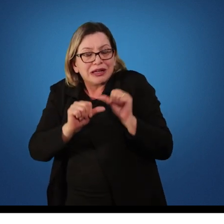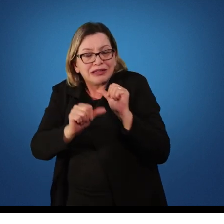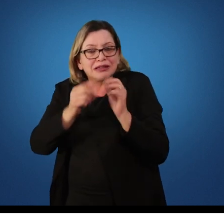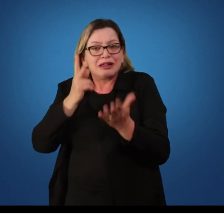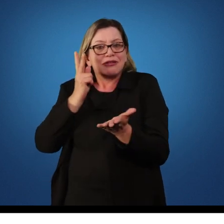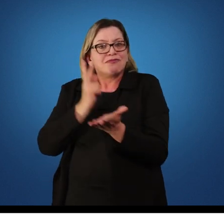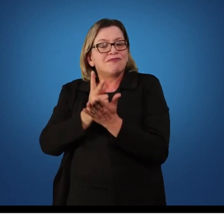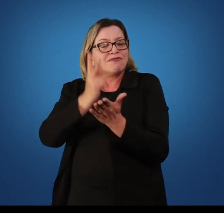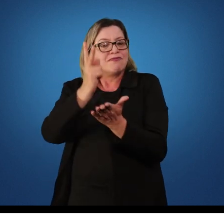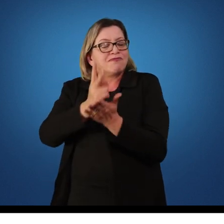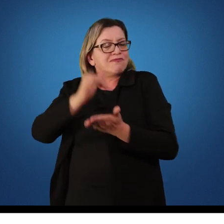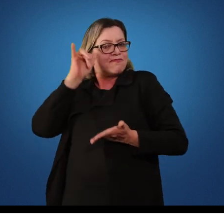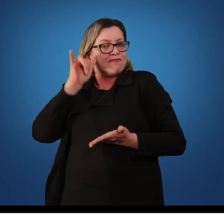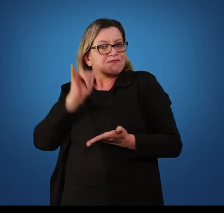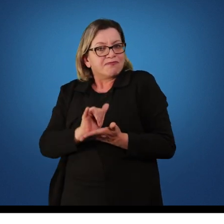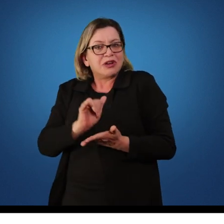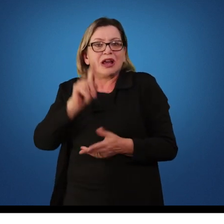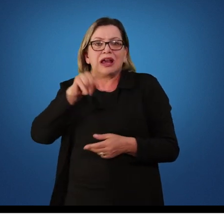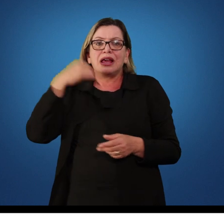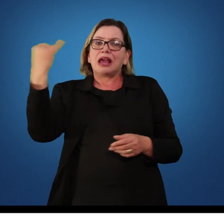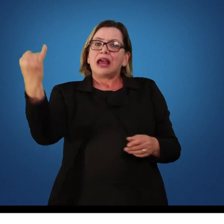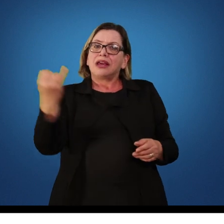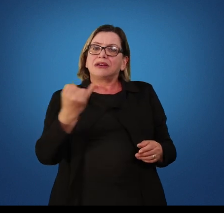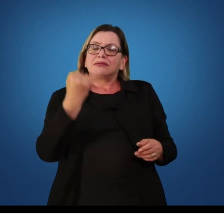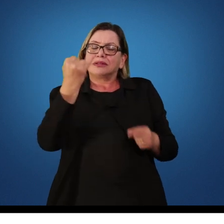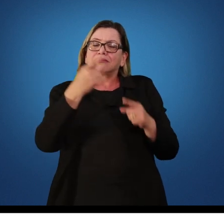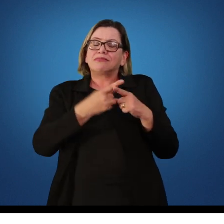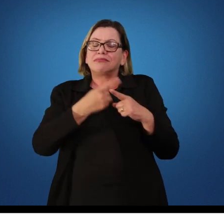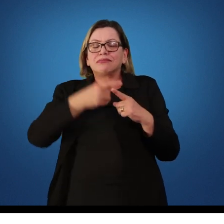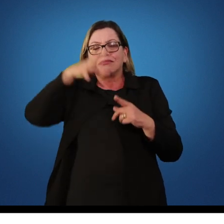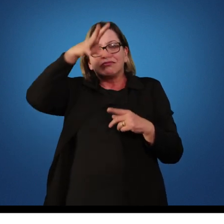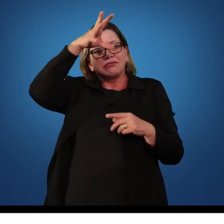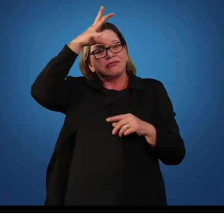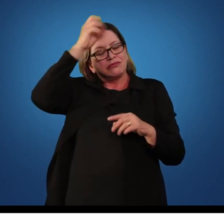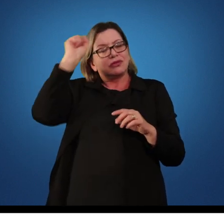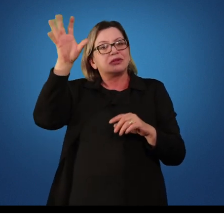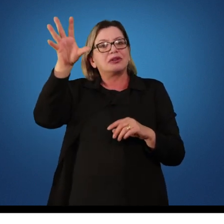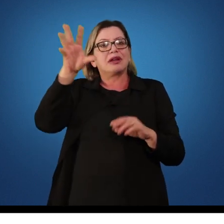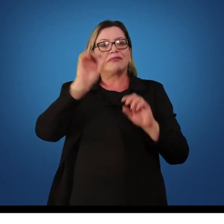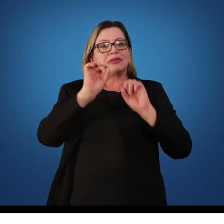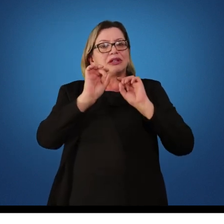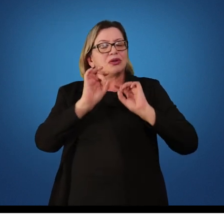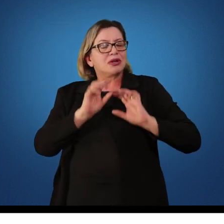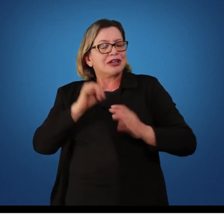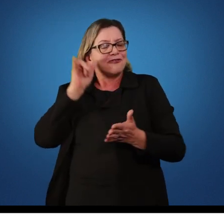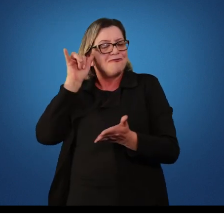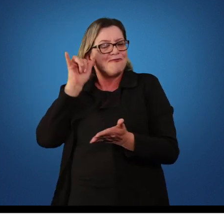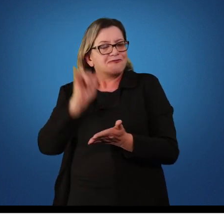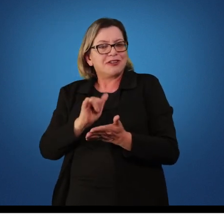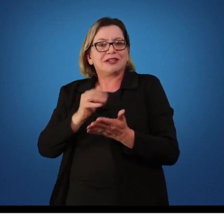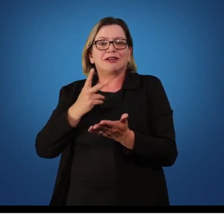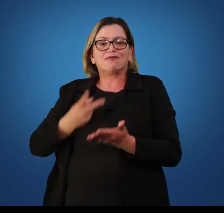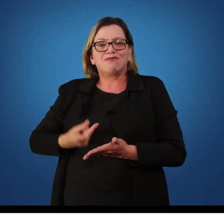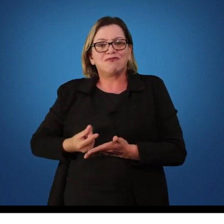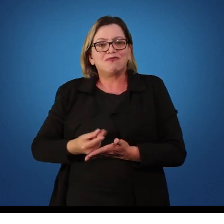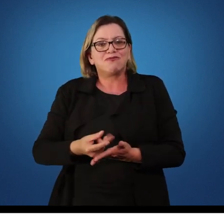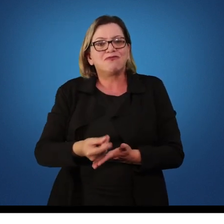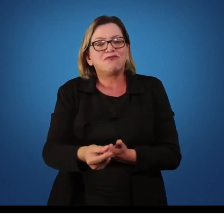extremamente importante, porque o aluno só aprende aquilo que se torna permanente ao longo do passar do tempo.